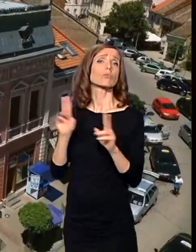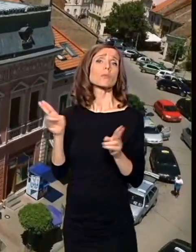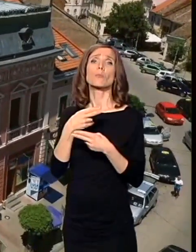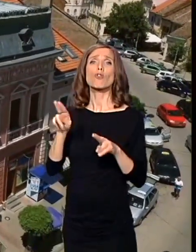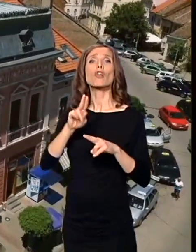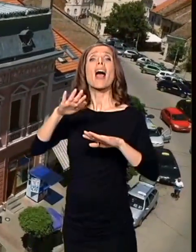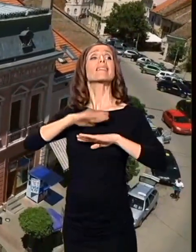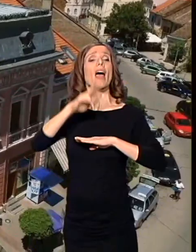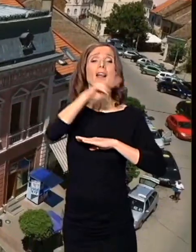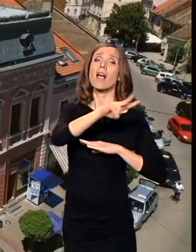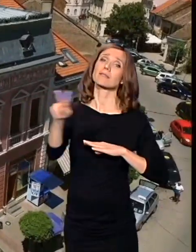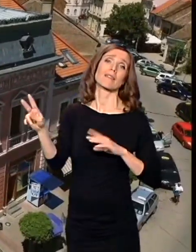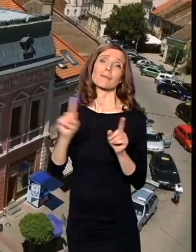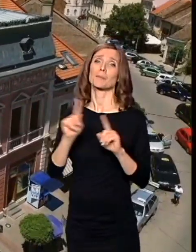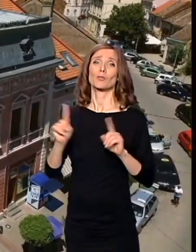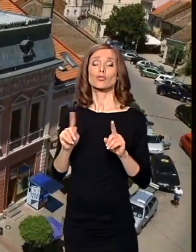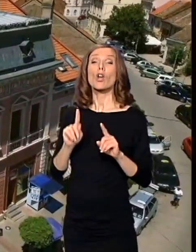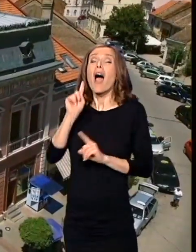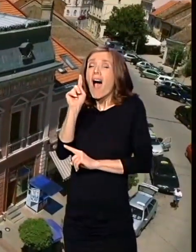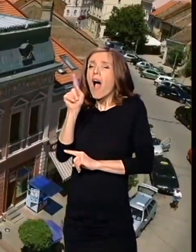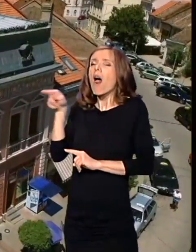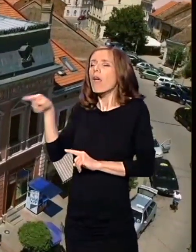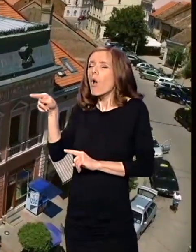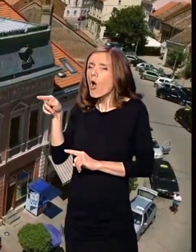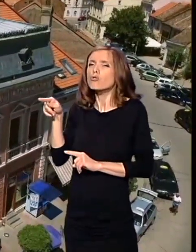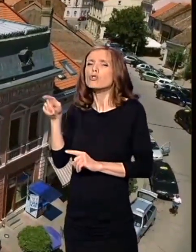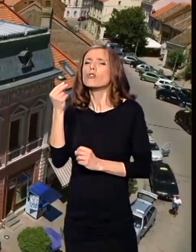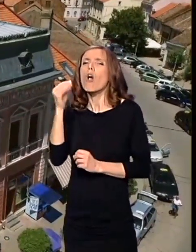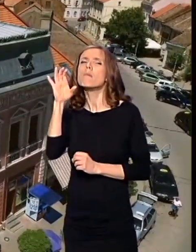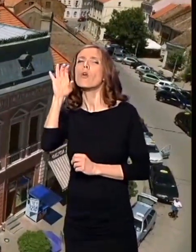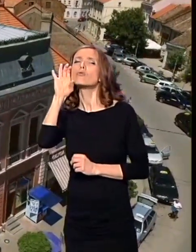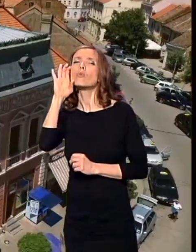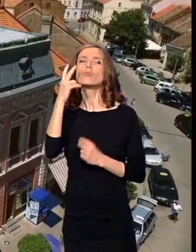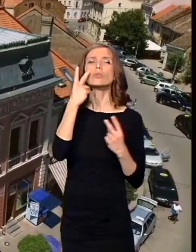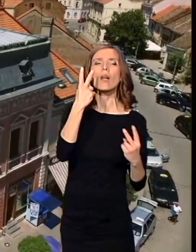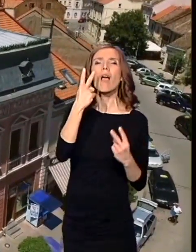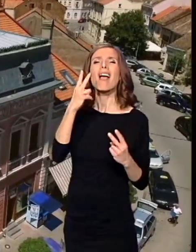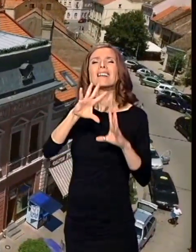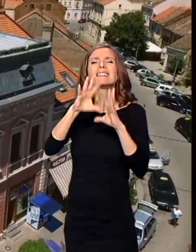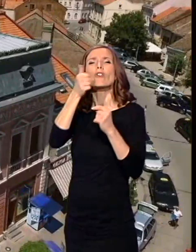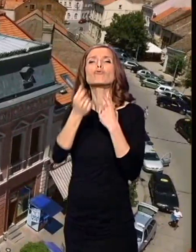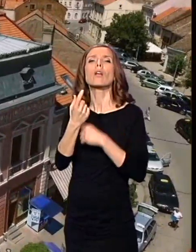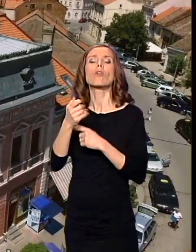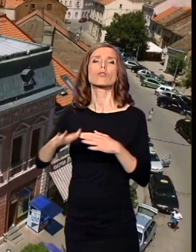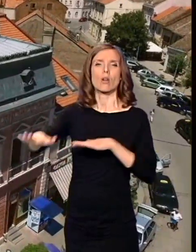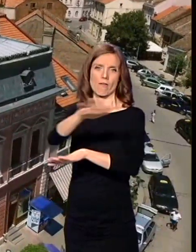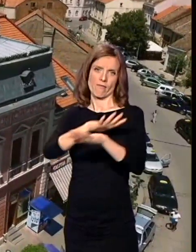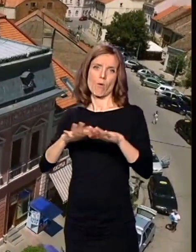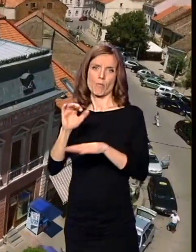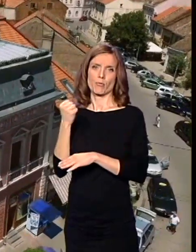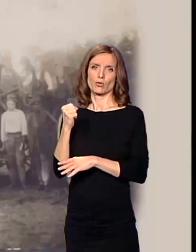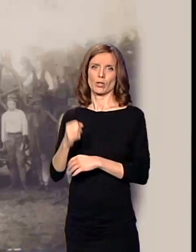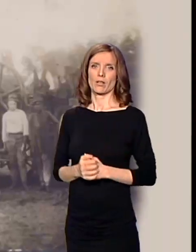to ne znači da neće dobro videti i čuti sve ono što se dešava u Požarevcu.